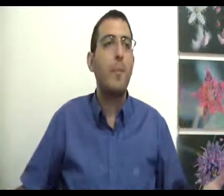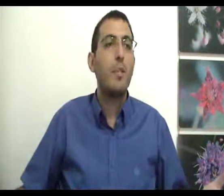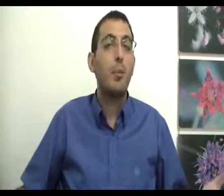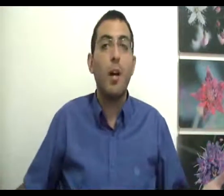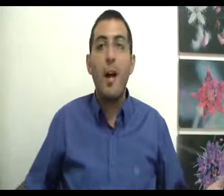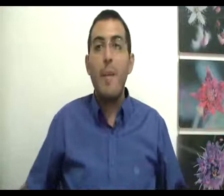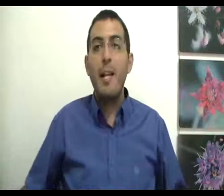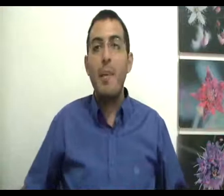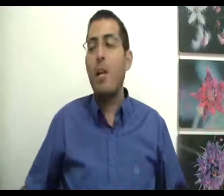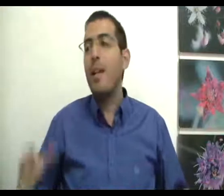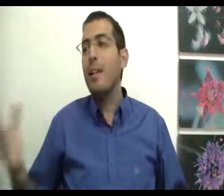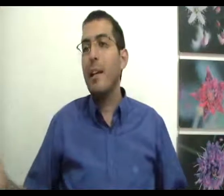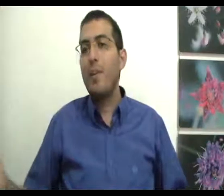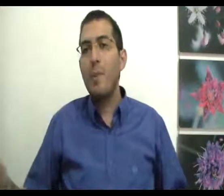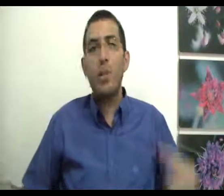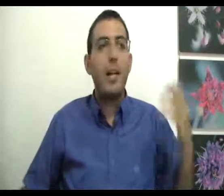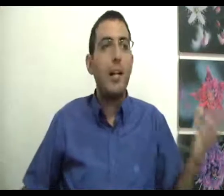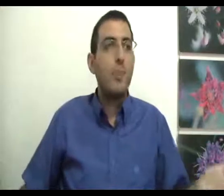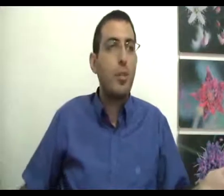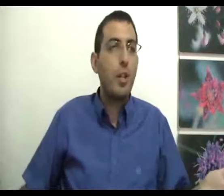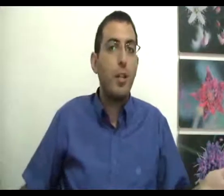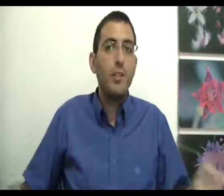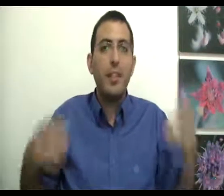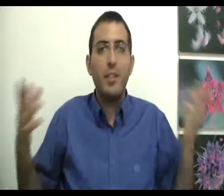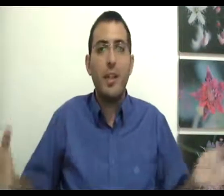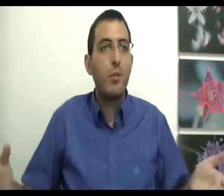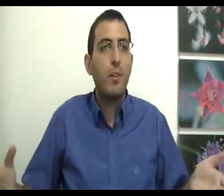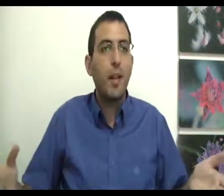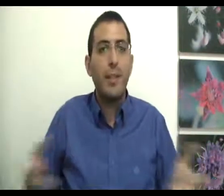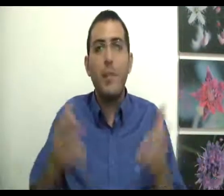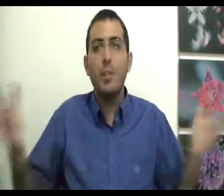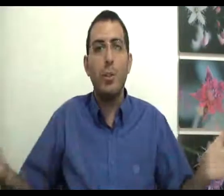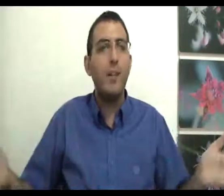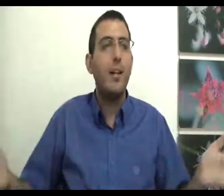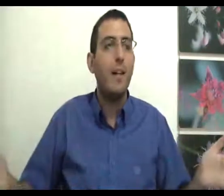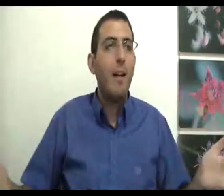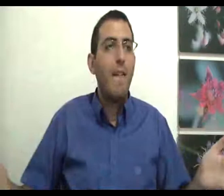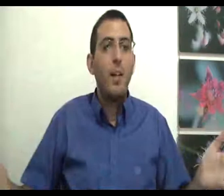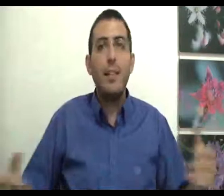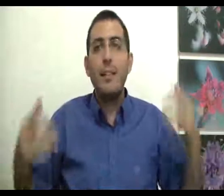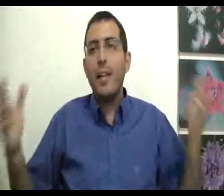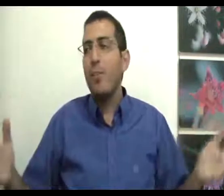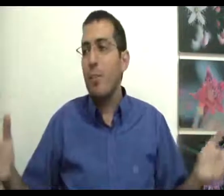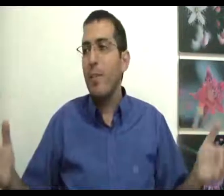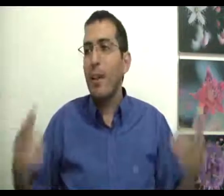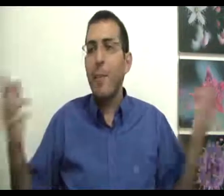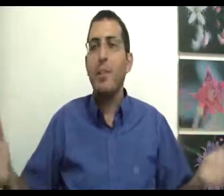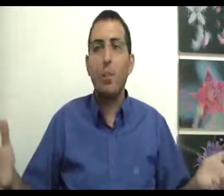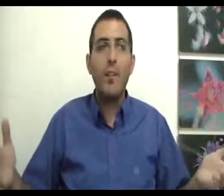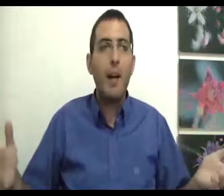המציאות ממילה מה שייך להתעקש מה שייך להתפשר לא צריך לוותר על שום דבר כי תמיד זאת אותו דבר ולא צריך להתעקש על שום דבר כי תמיד זה אותו דבר